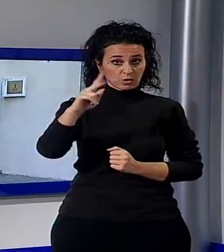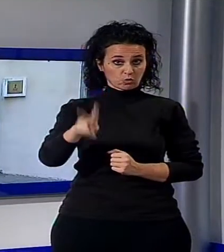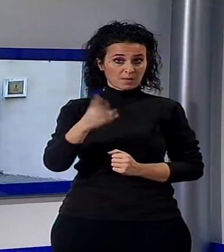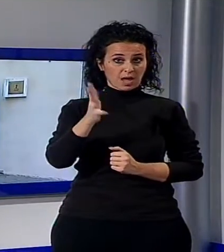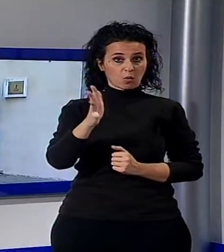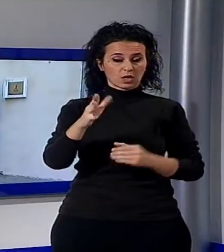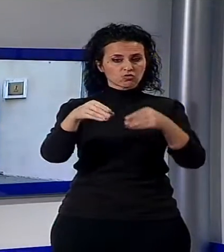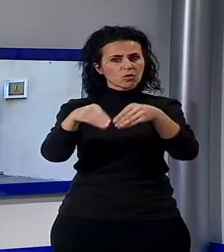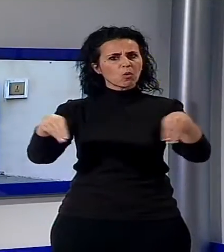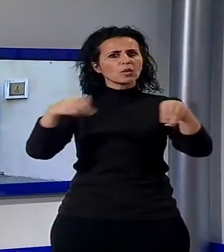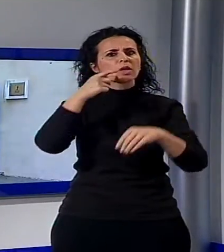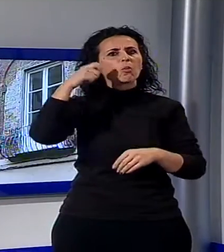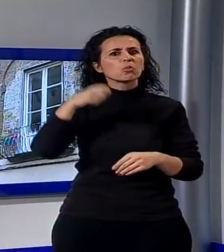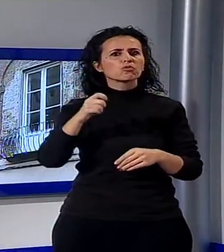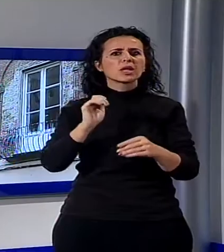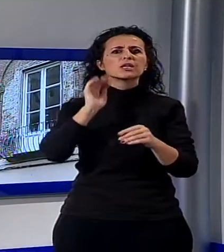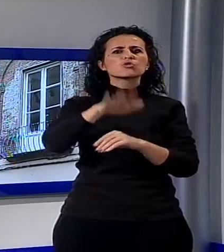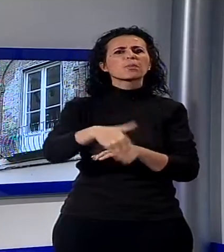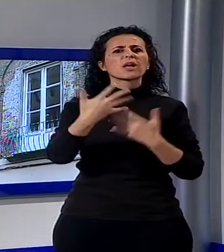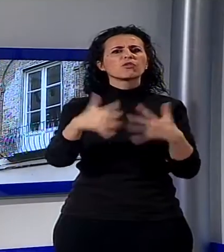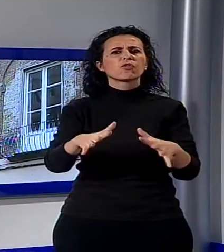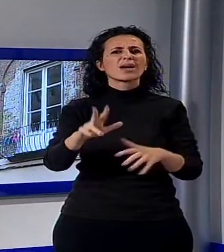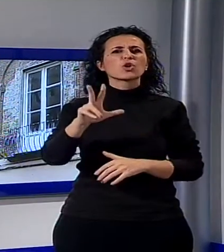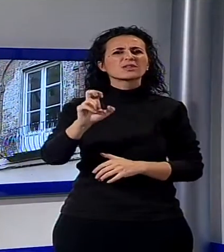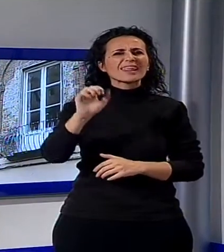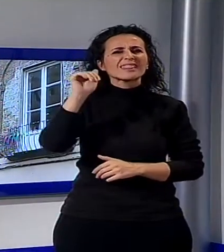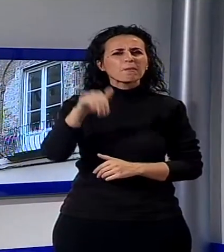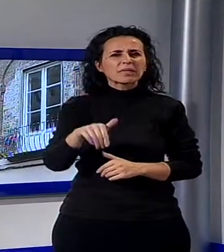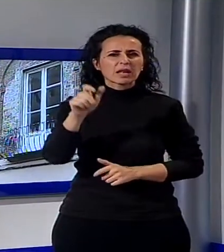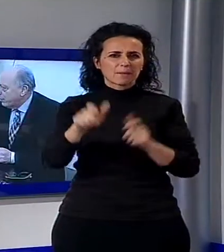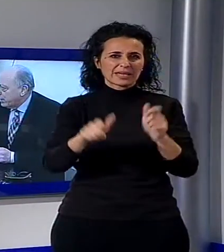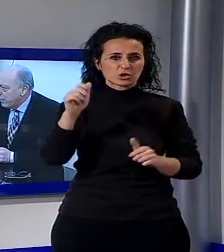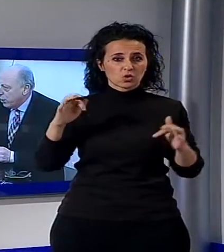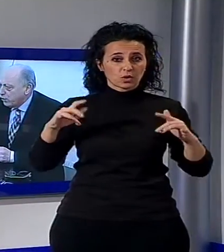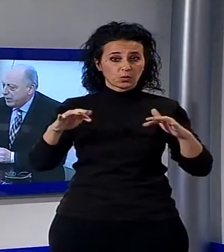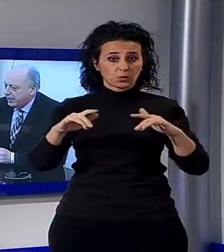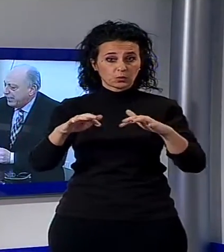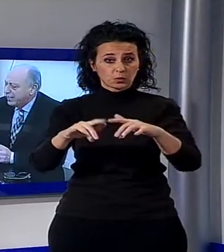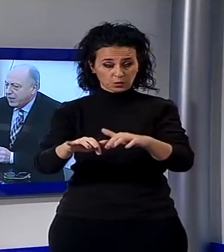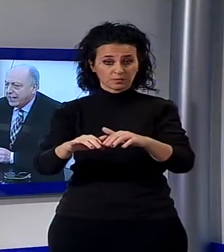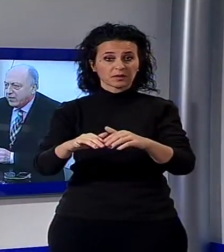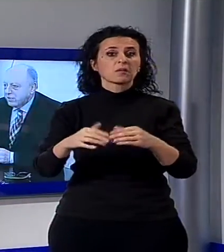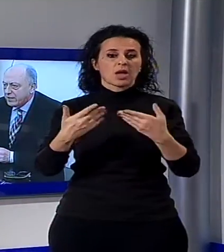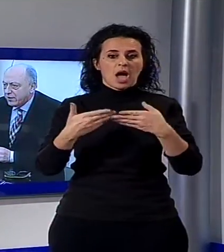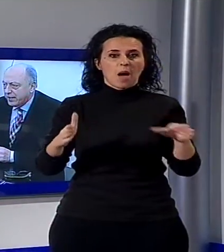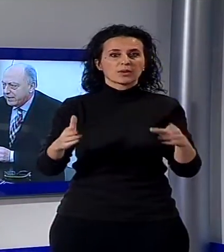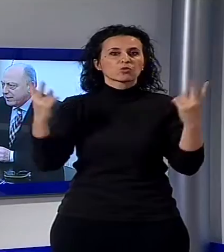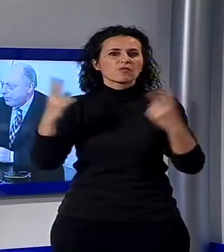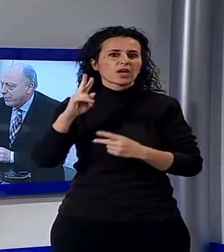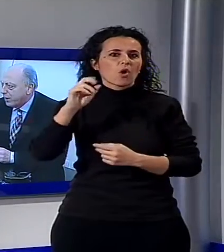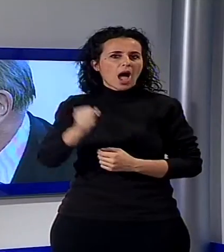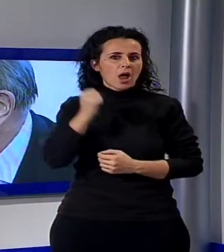Giacomo Puccini, ha superato le 30.000 presenze registrando il record dalla riapertura avvenuta nel 2012.